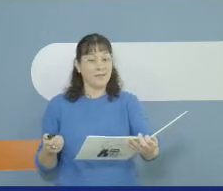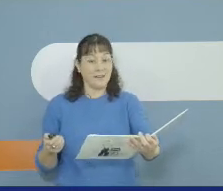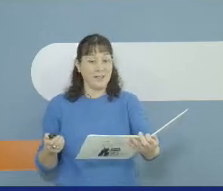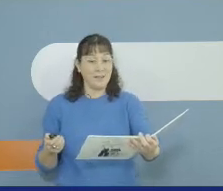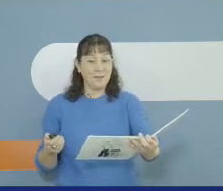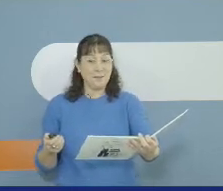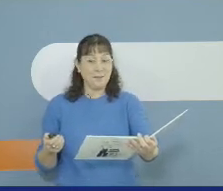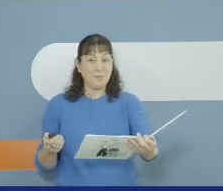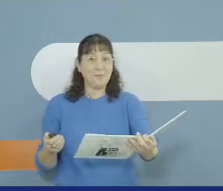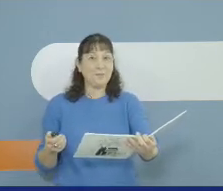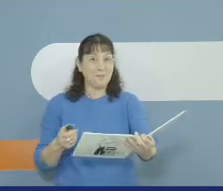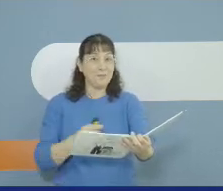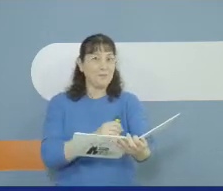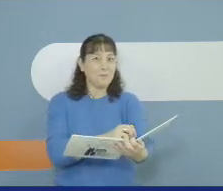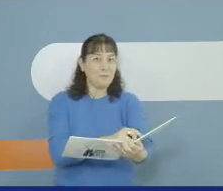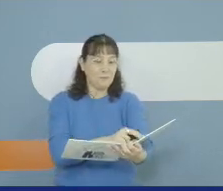מצאו בדרך?